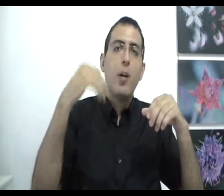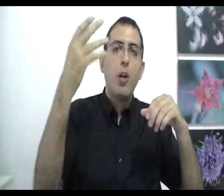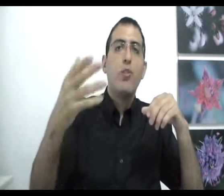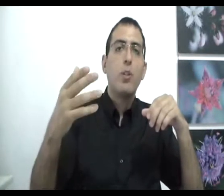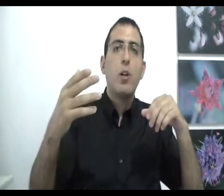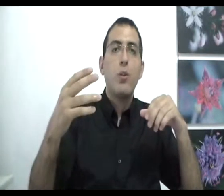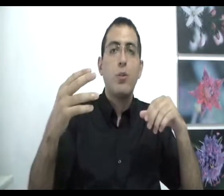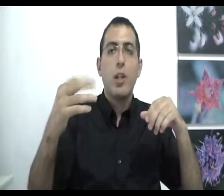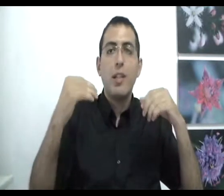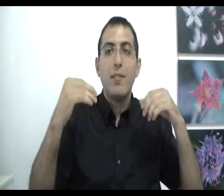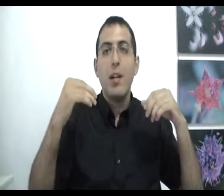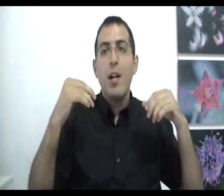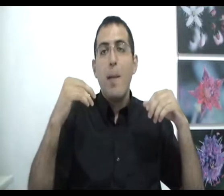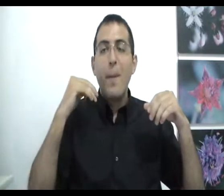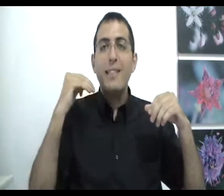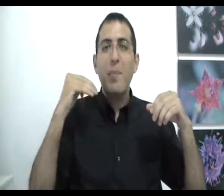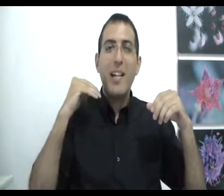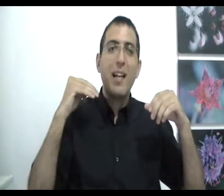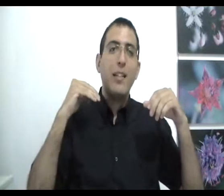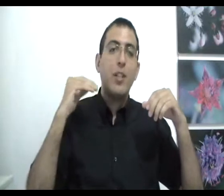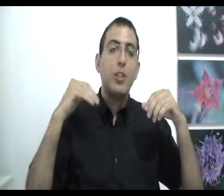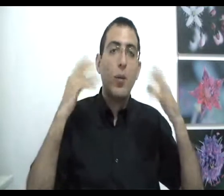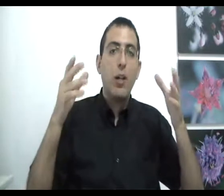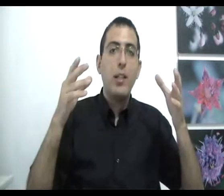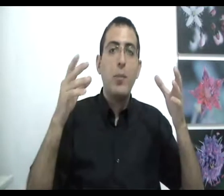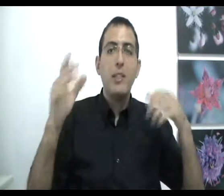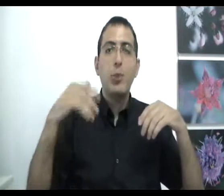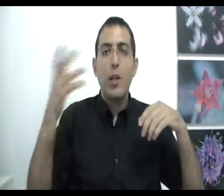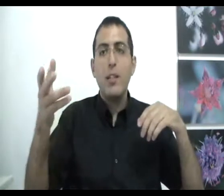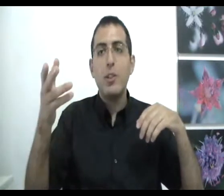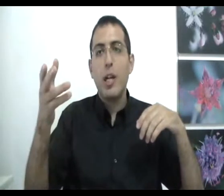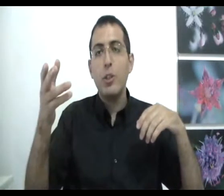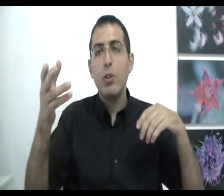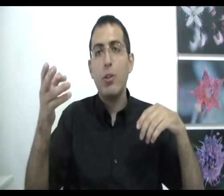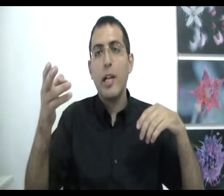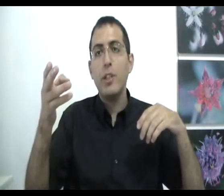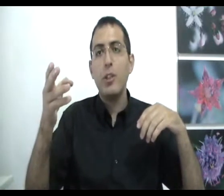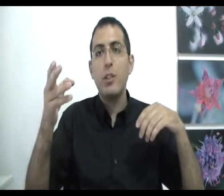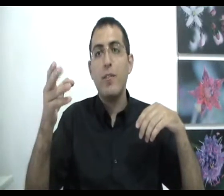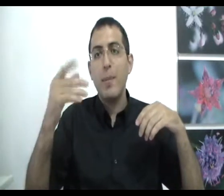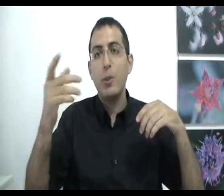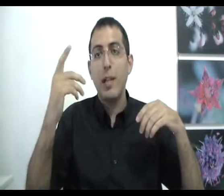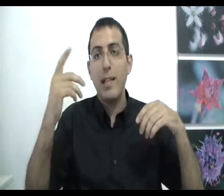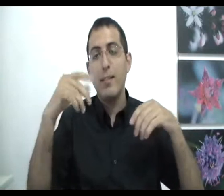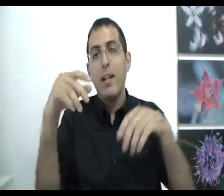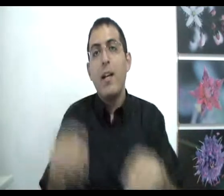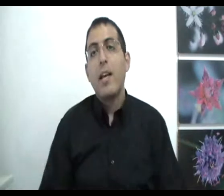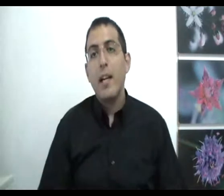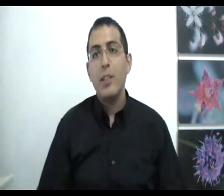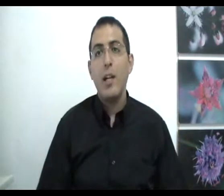כל השיטות נכונות עכשיו, בעצם ההגדרה של שיטה רוחנית היא בעצם שוללת את שאר השיטות ולמה שוללת? כי כאשר